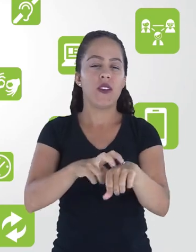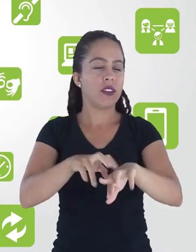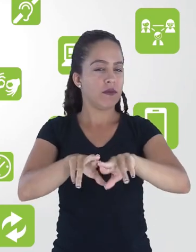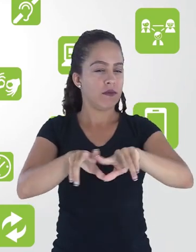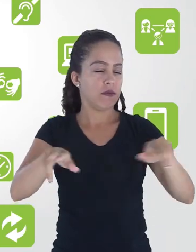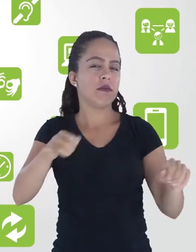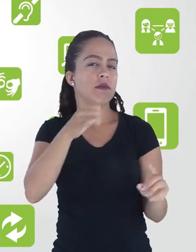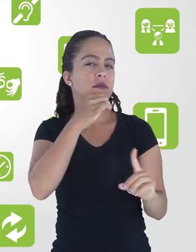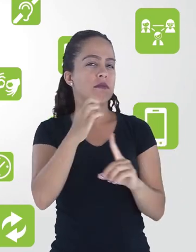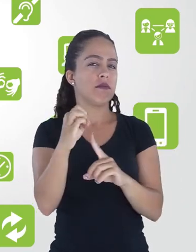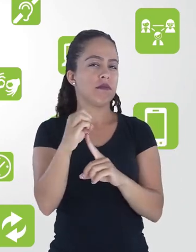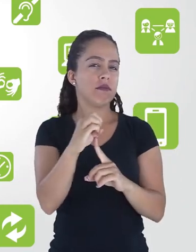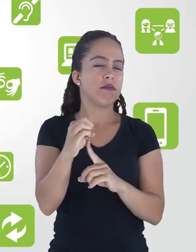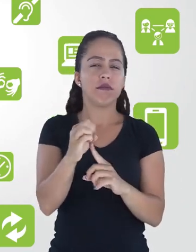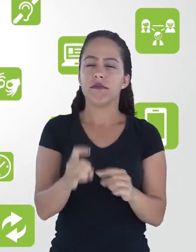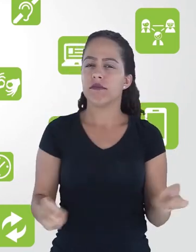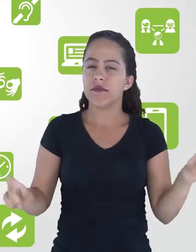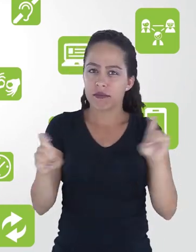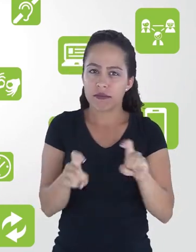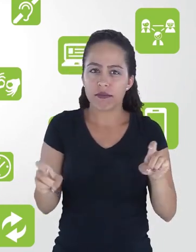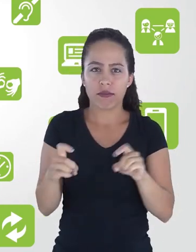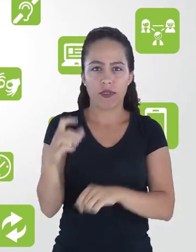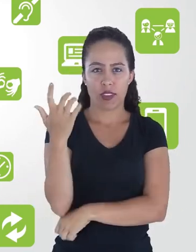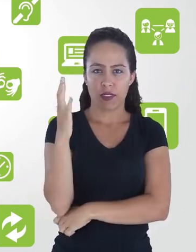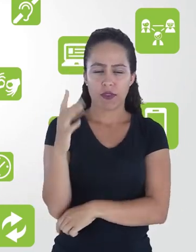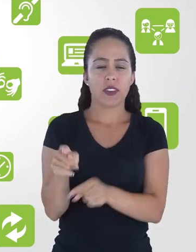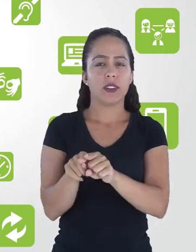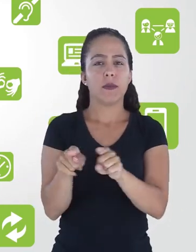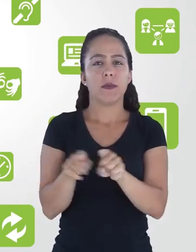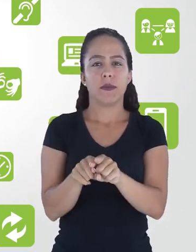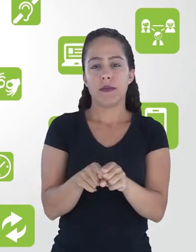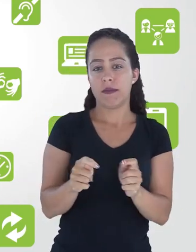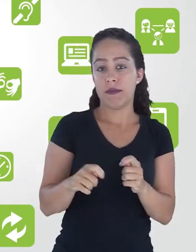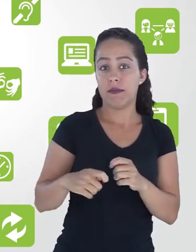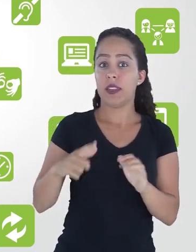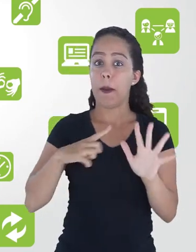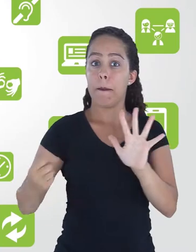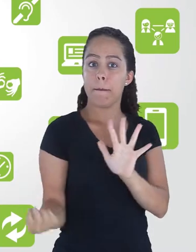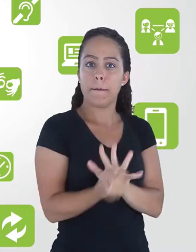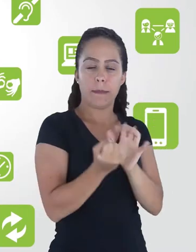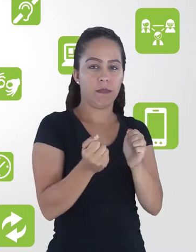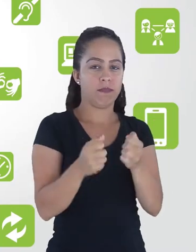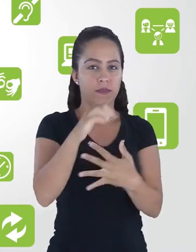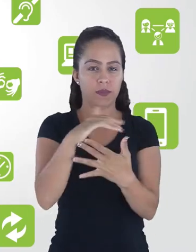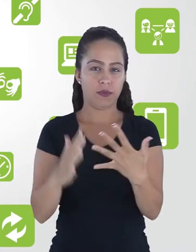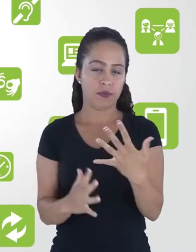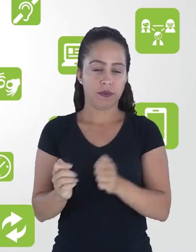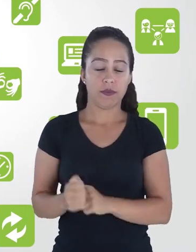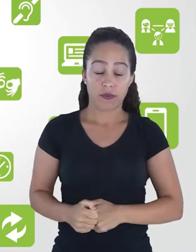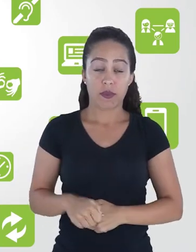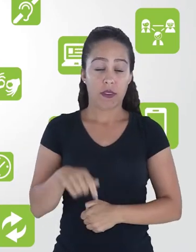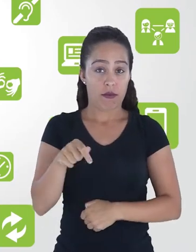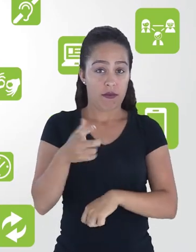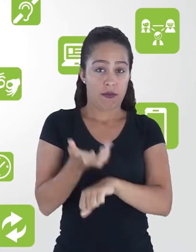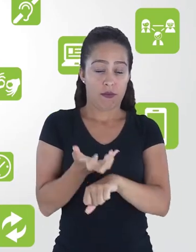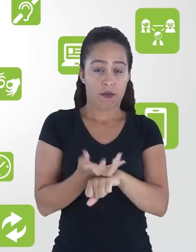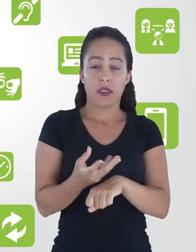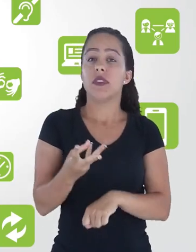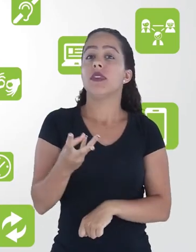lupa, computador, árvores, sinal de libras. Nesta nossa disciplina, com cargo horário de 30 horas,